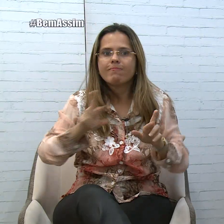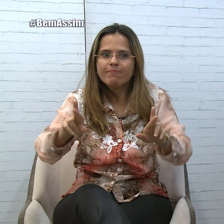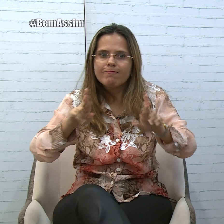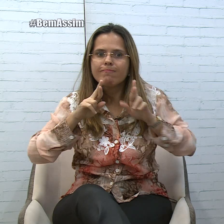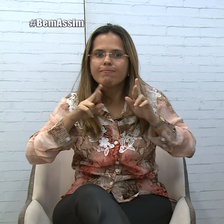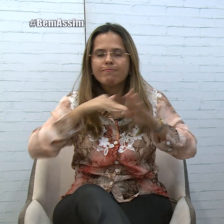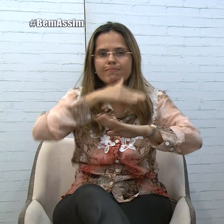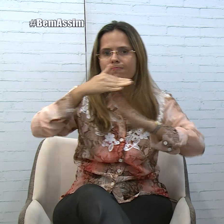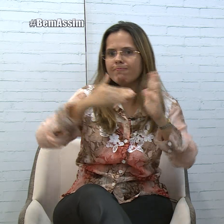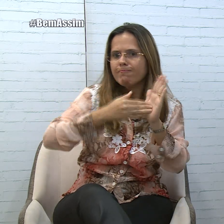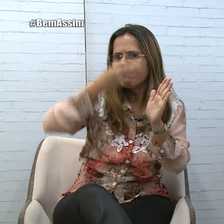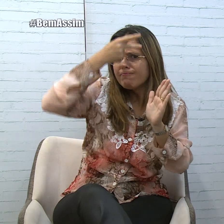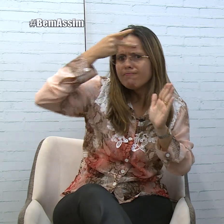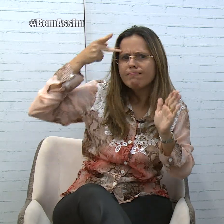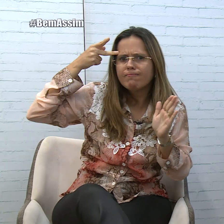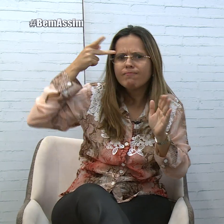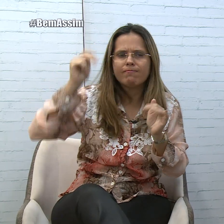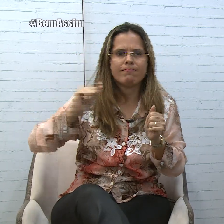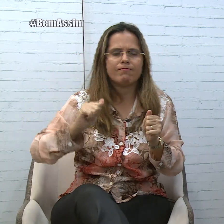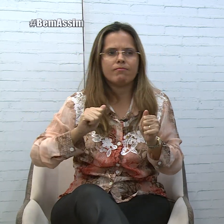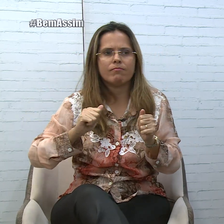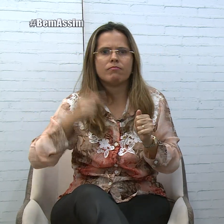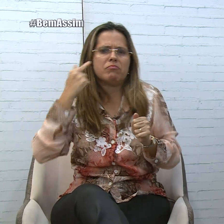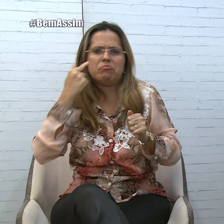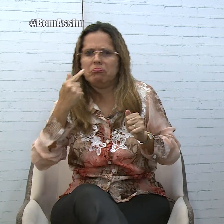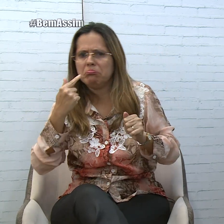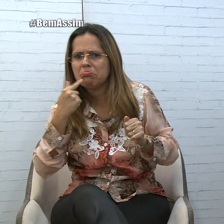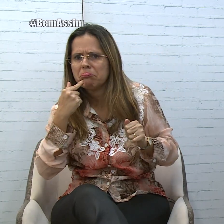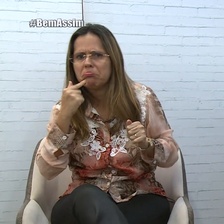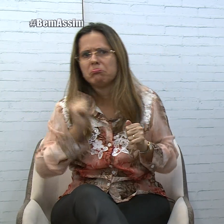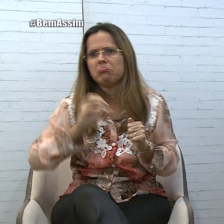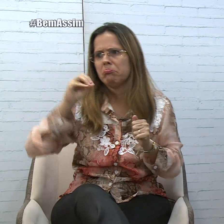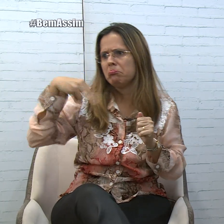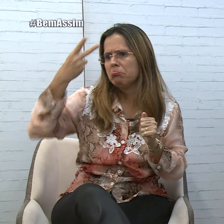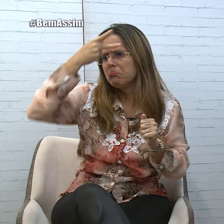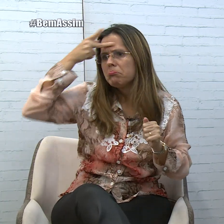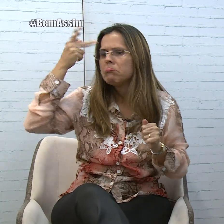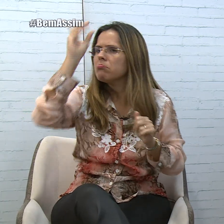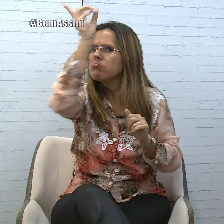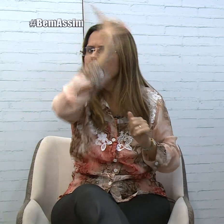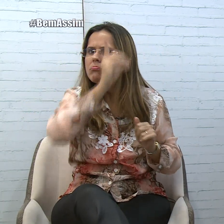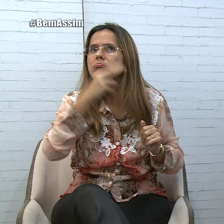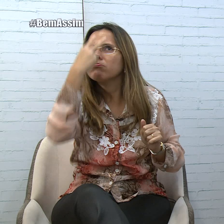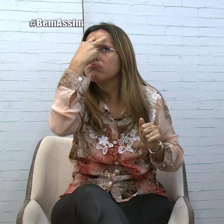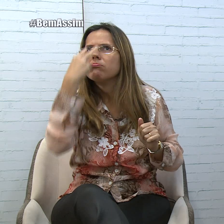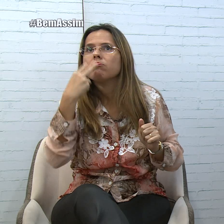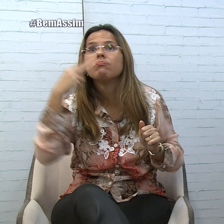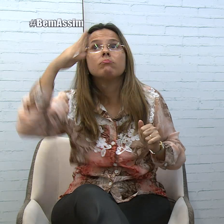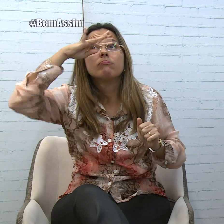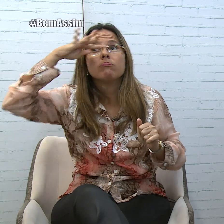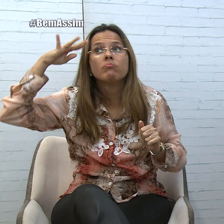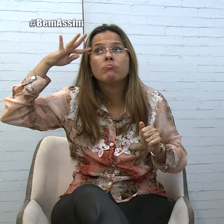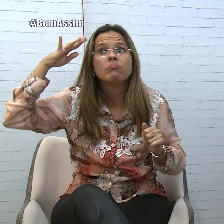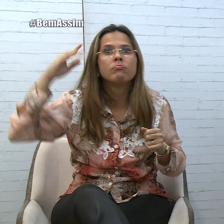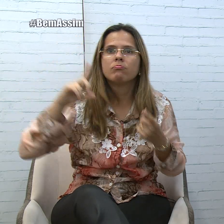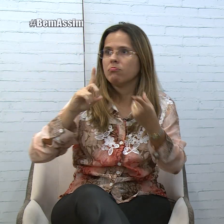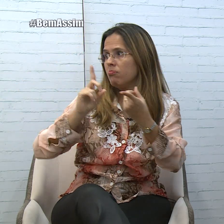as pessoas, quer seja surdo ou pessoa que tem deficiência visual ou autista, a gente tem inúmeros desafios.